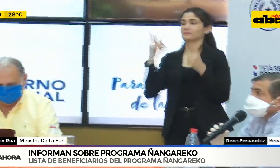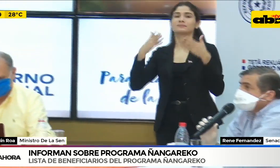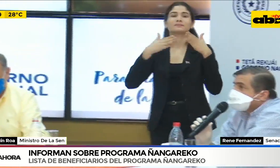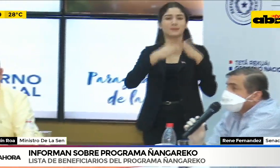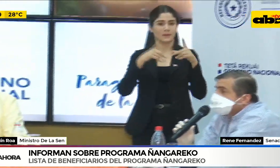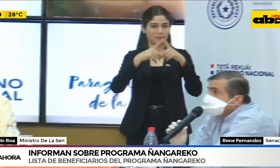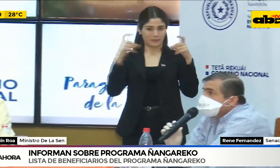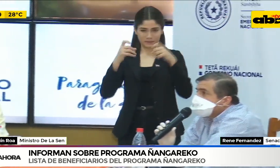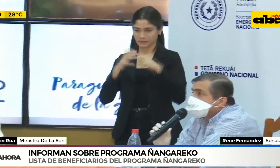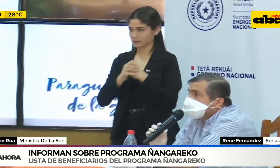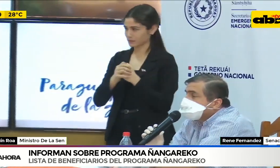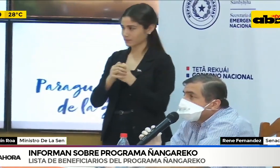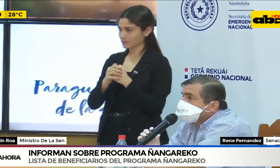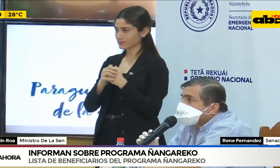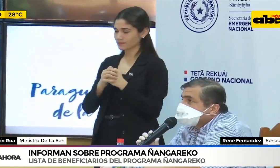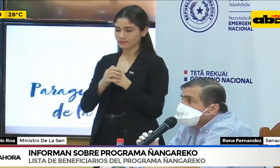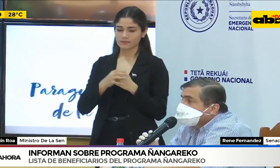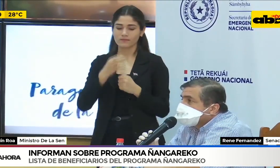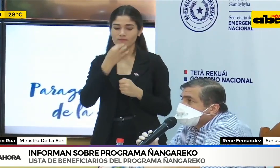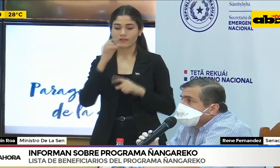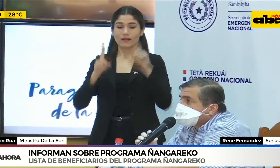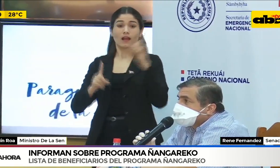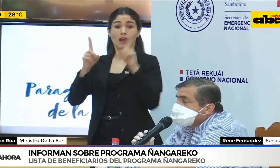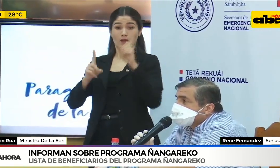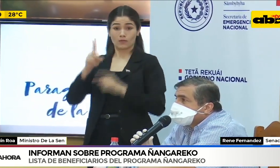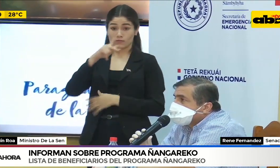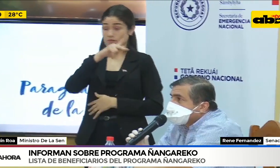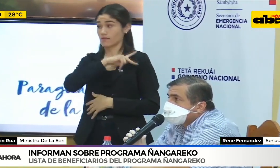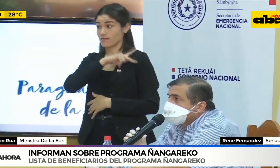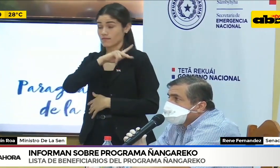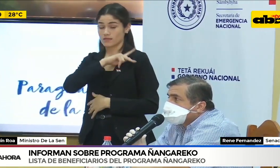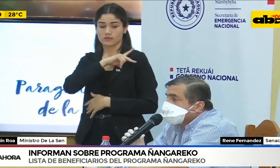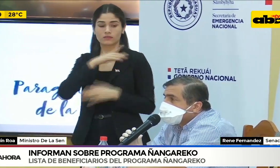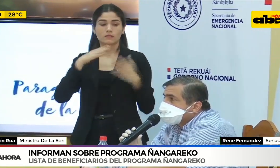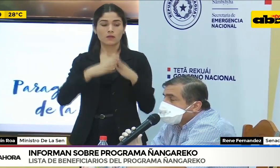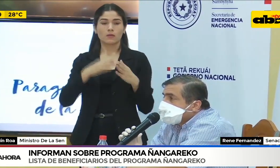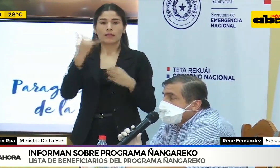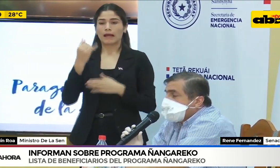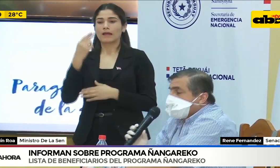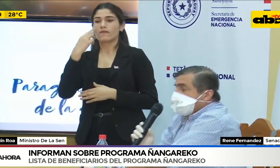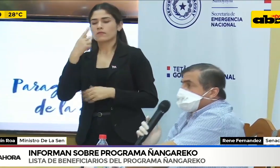personas que buscaron avivarse a través de este programa y si se va a presentar algún tipo de denuncia.